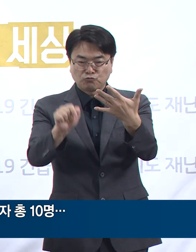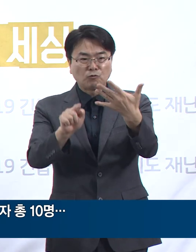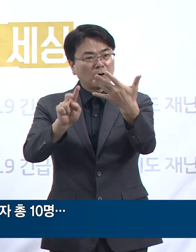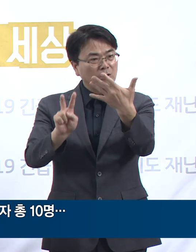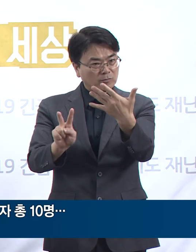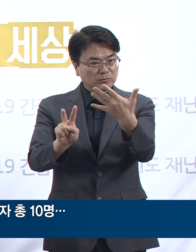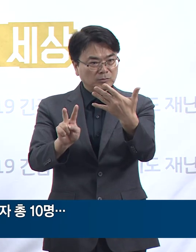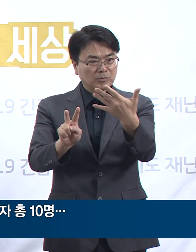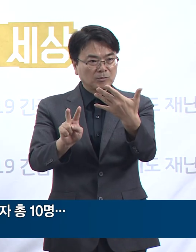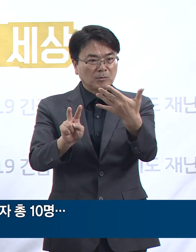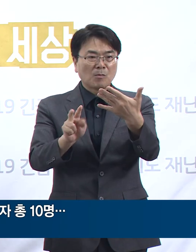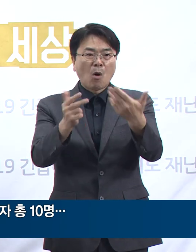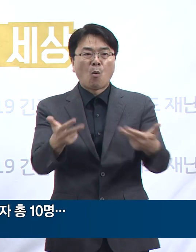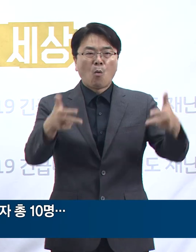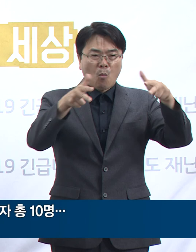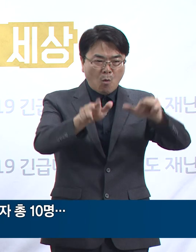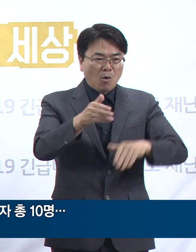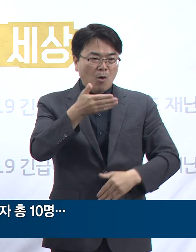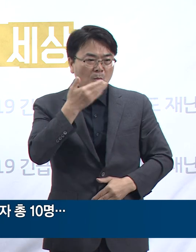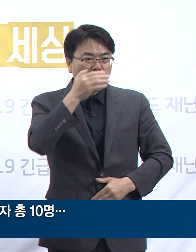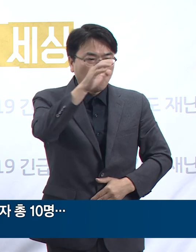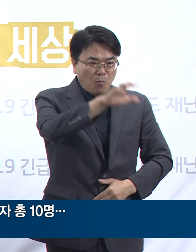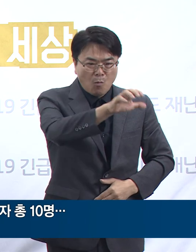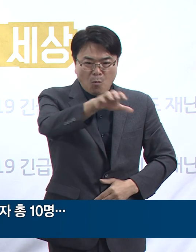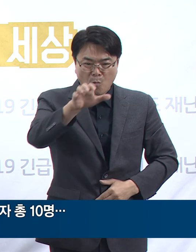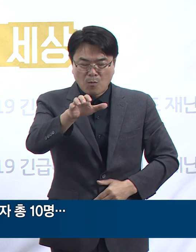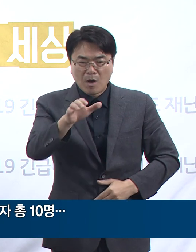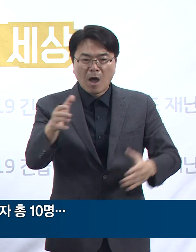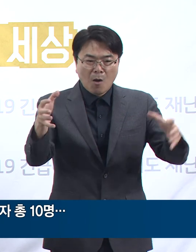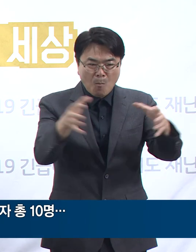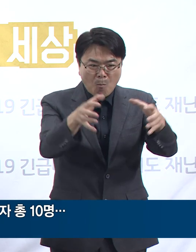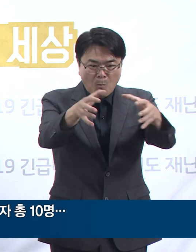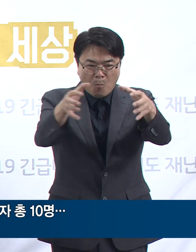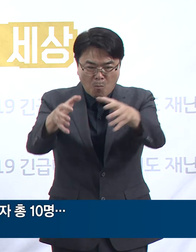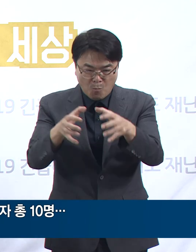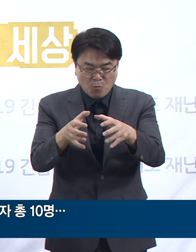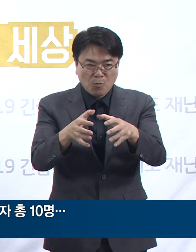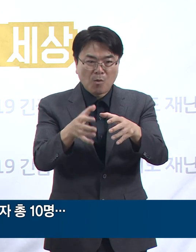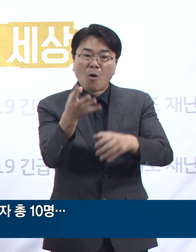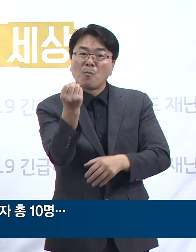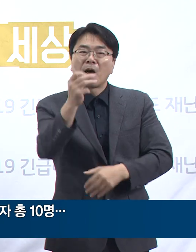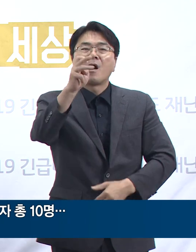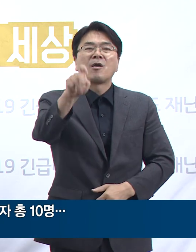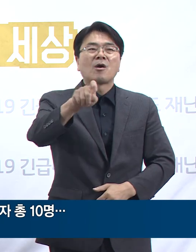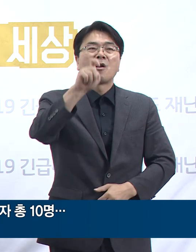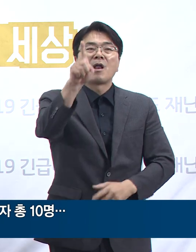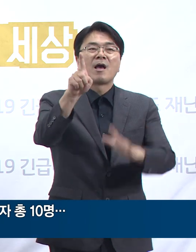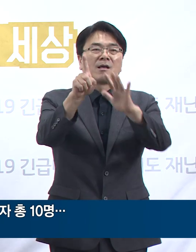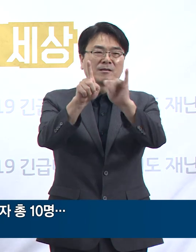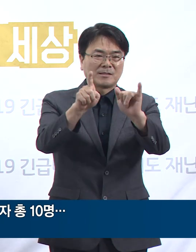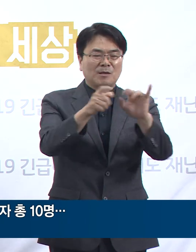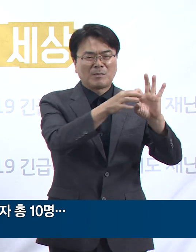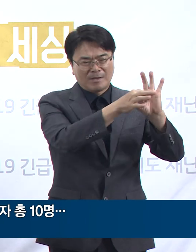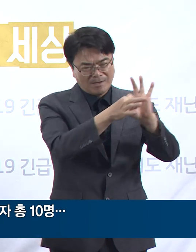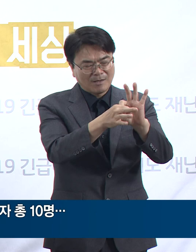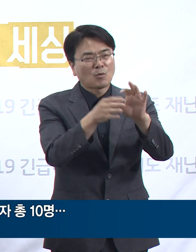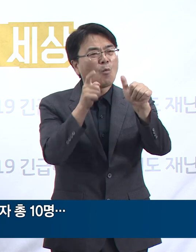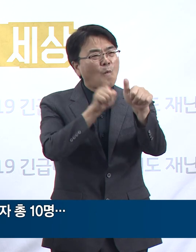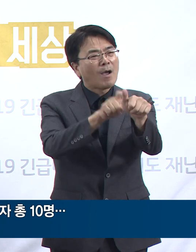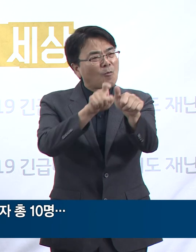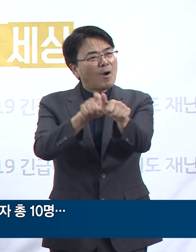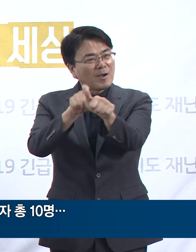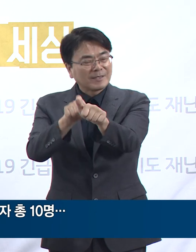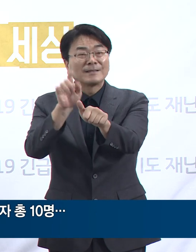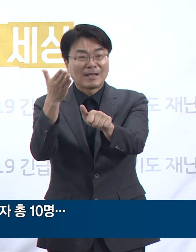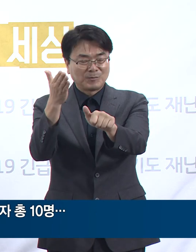공원 음식점 등에서 산악회 모임을 가졌던 참석자 11명이 연이어 확진되었습니다. 누적